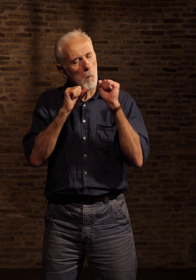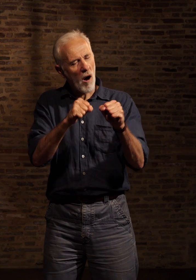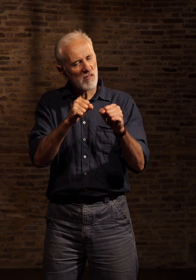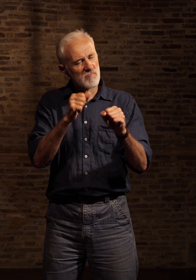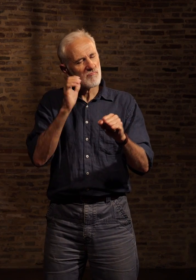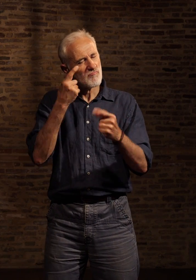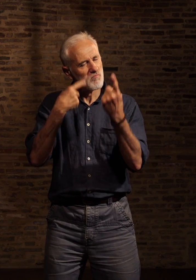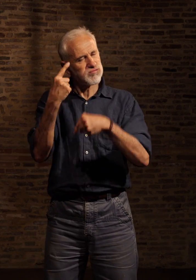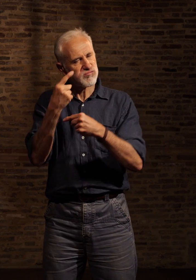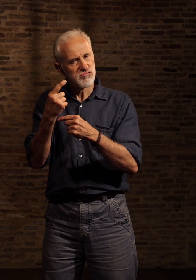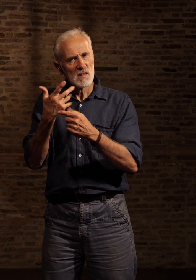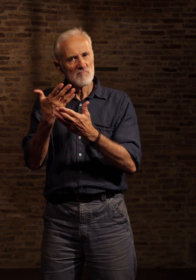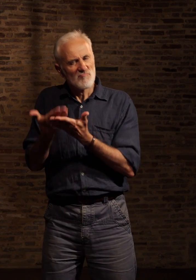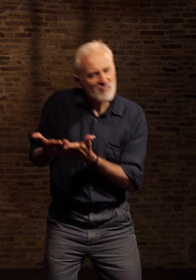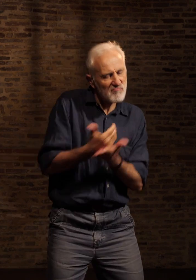boxe